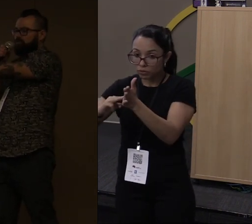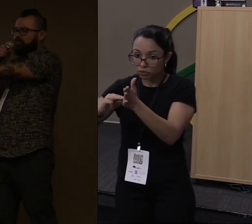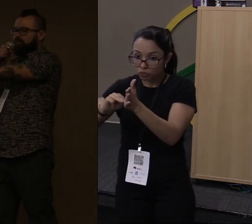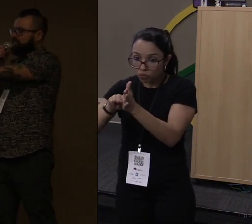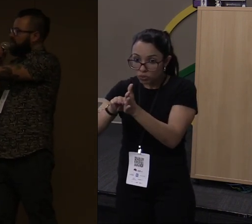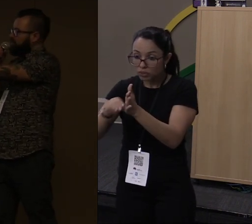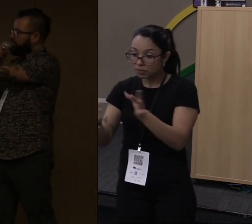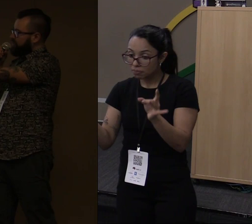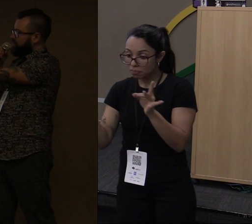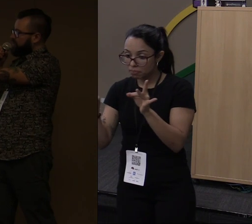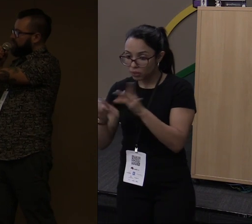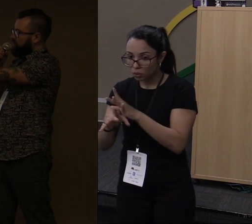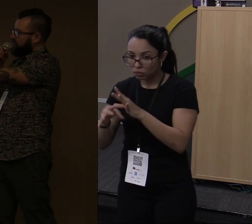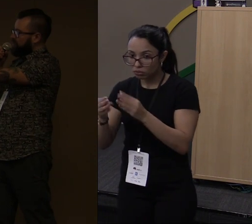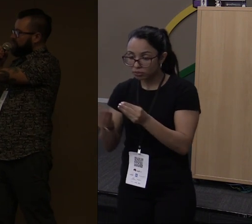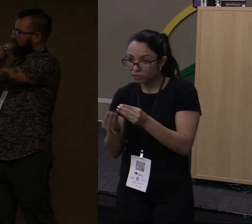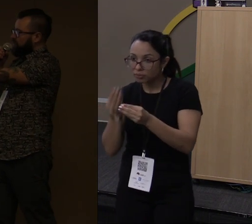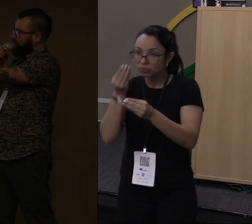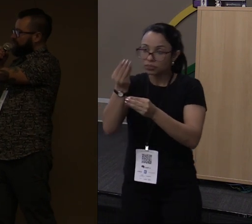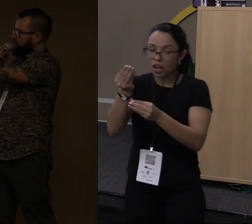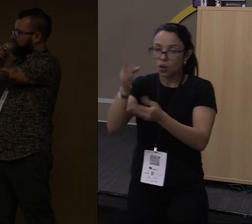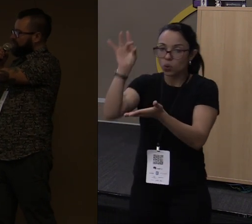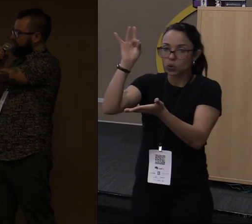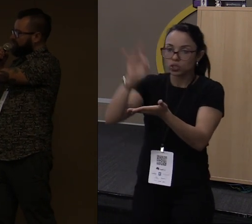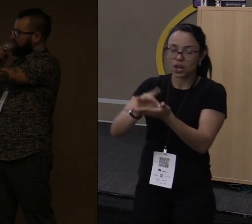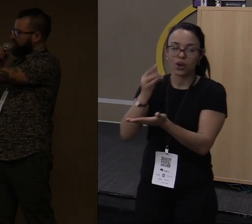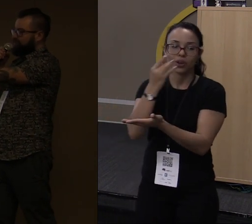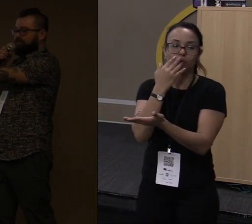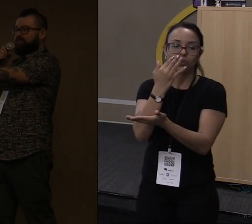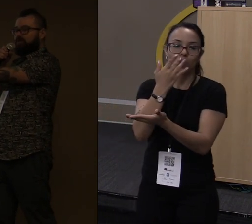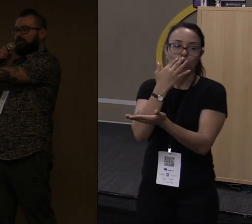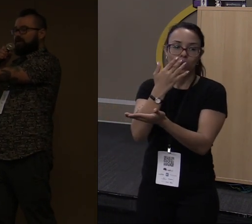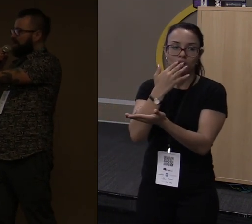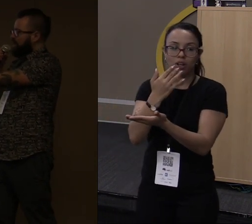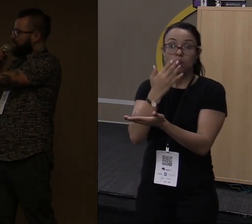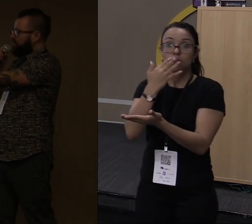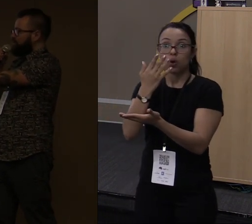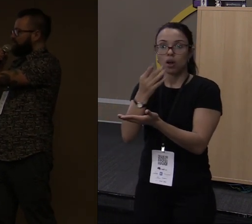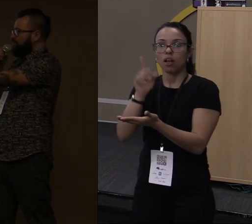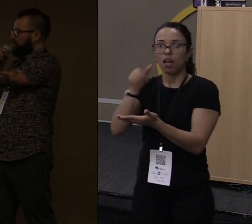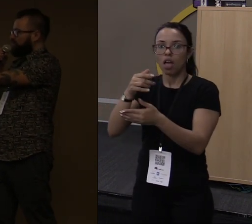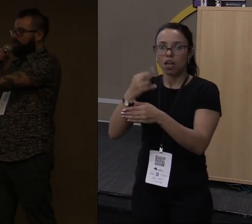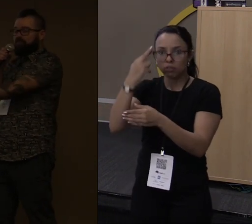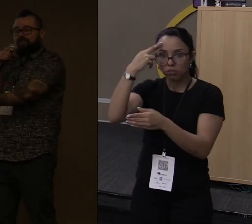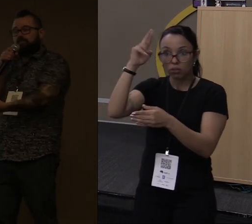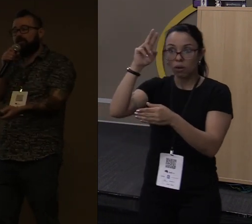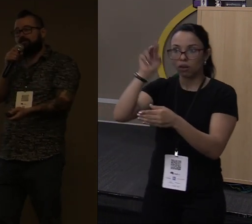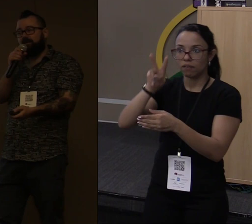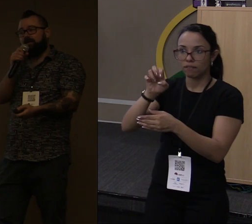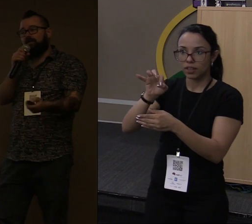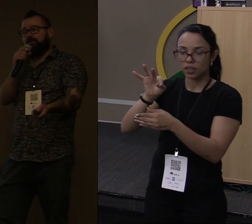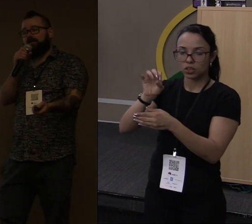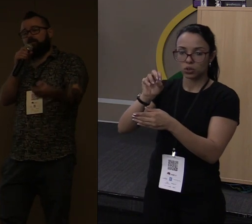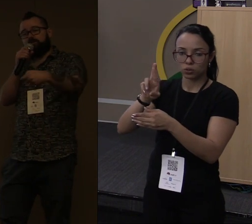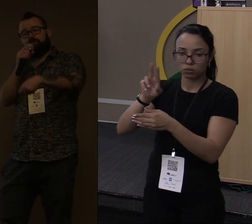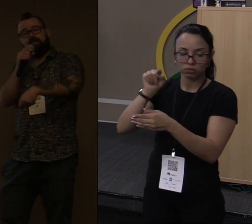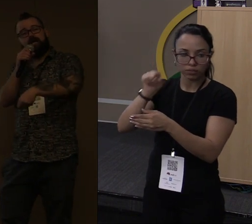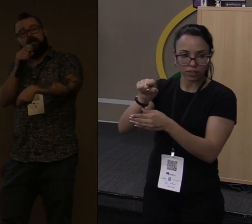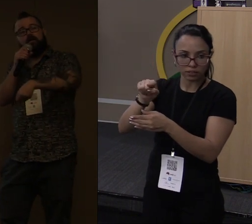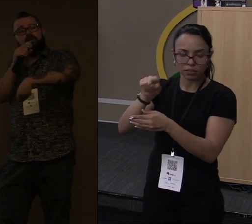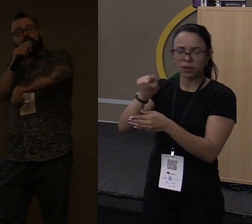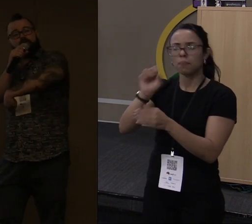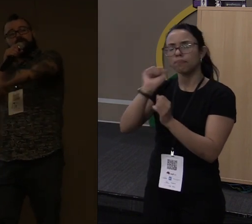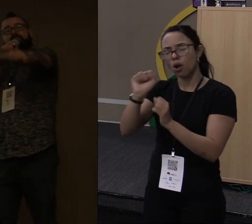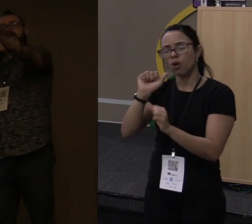para o original, que seria aqui o colors. O colors volta a ser o dono desse vetor. Aí o colors pode fazer o que quiser. Ele pode